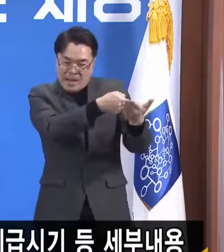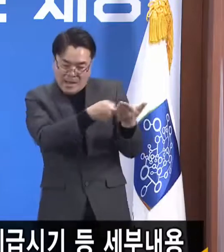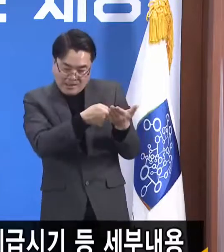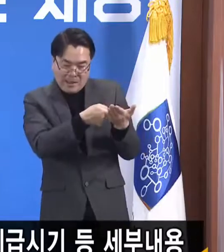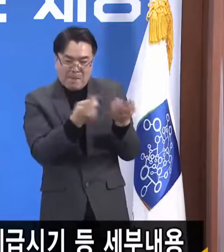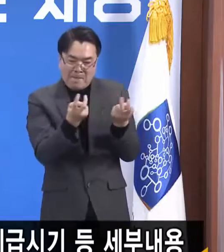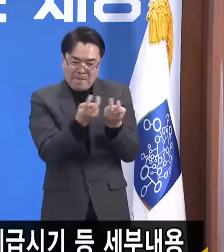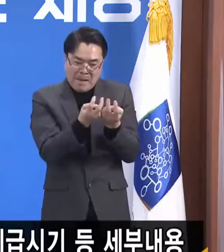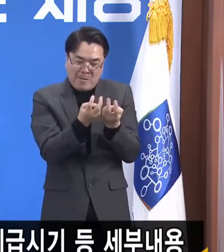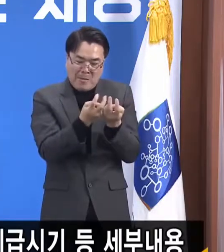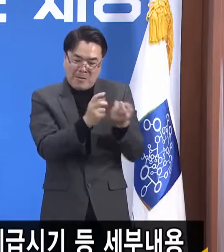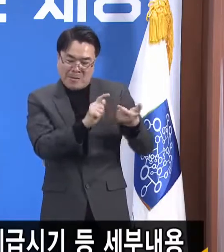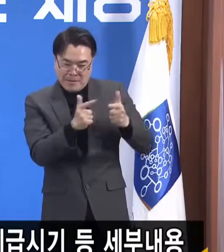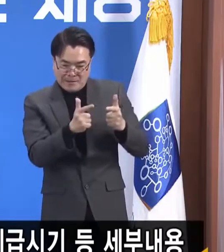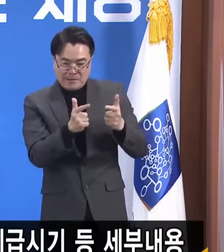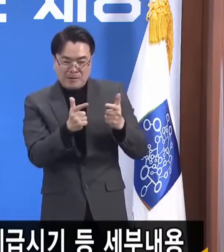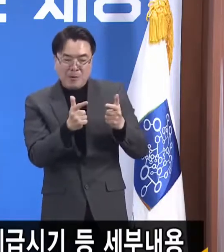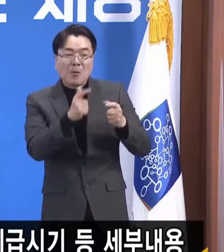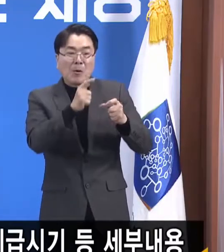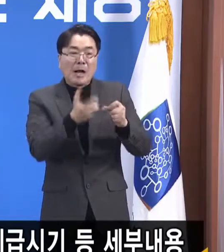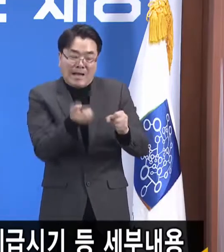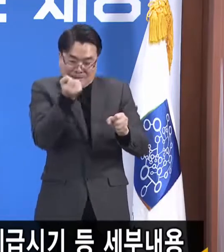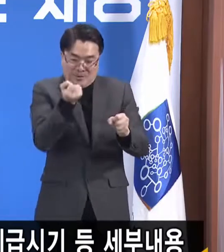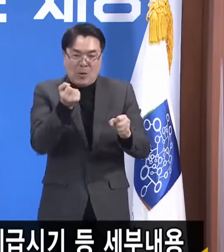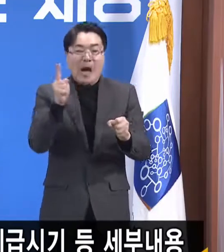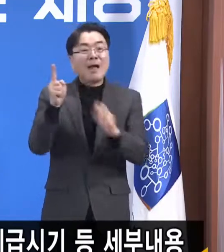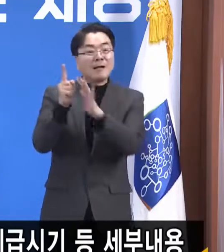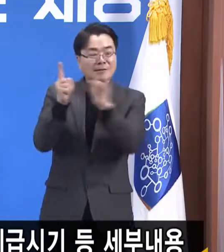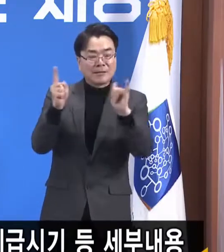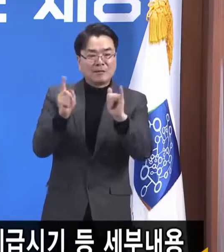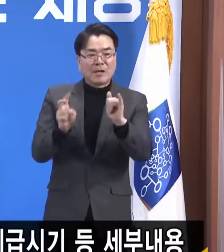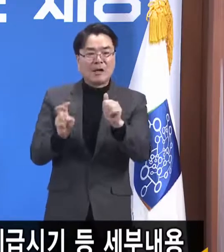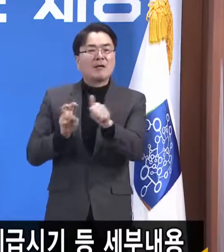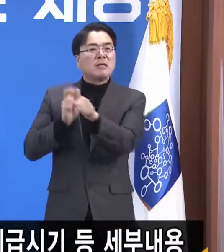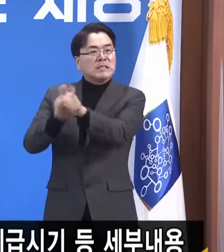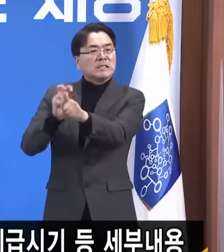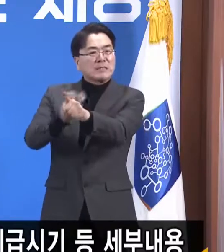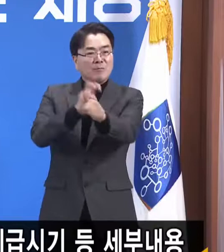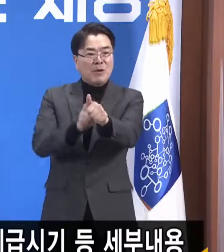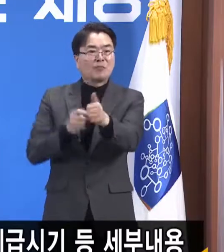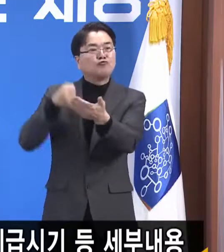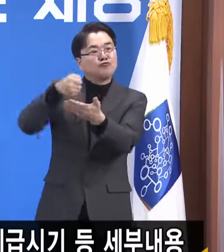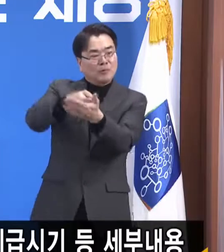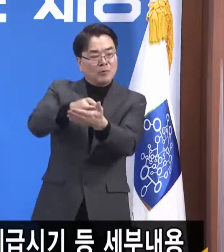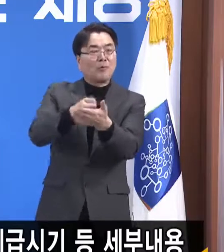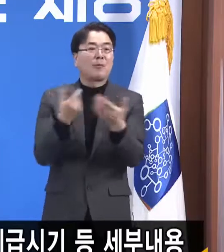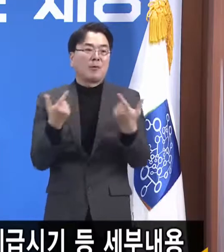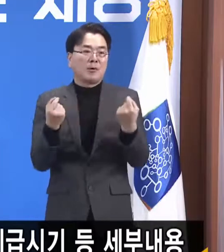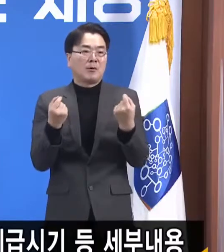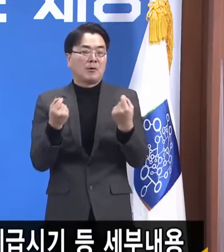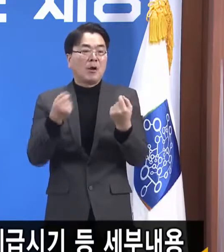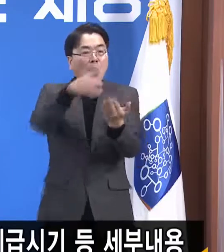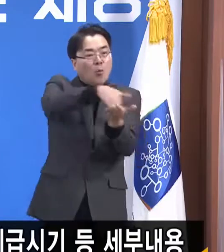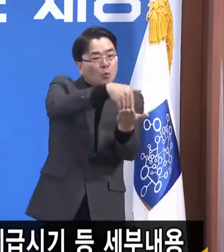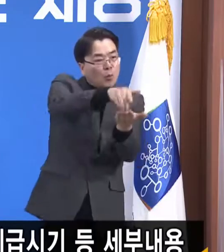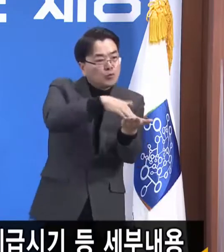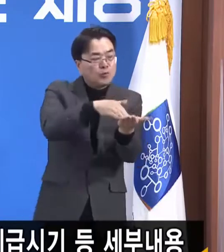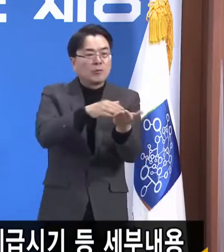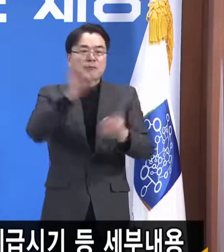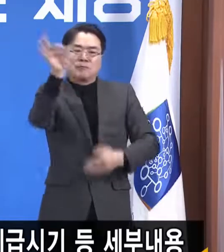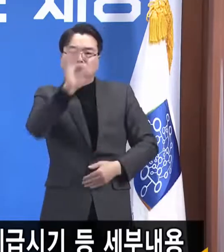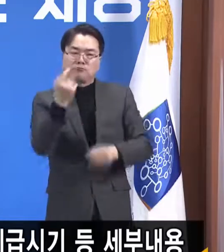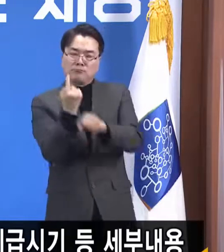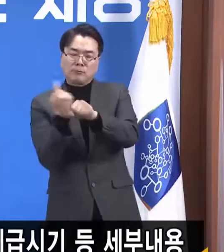시민 1인당 20만 원을 추가 지원하겠다고 결정을 했고 동두천과 연천이 작년